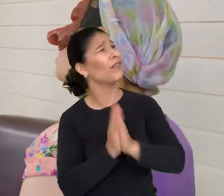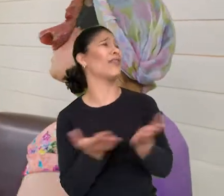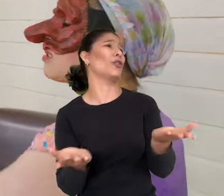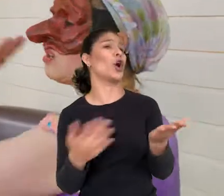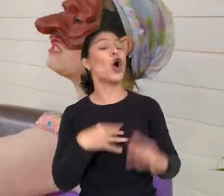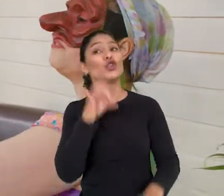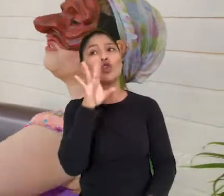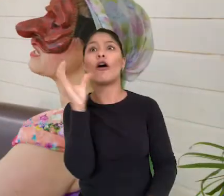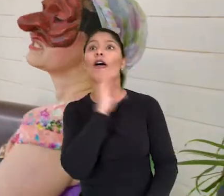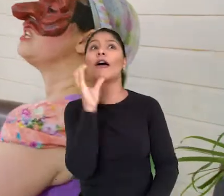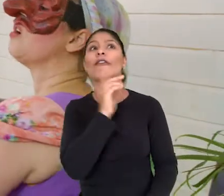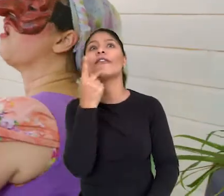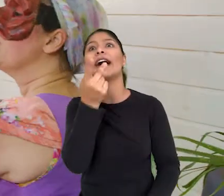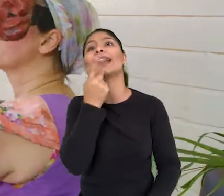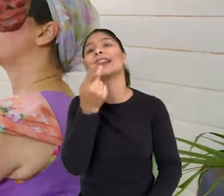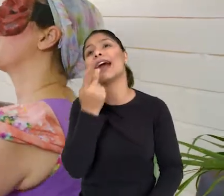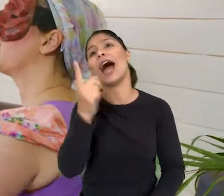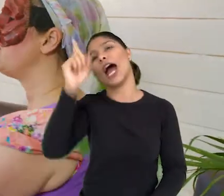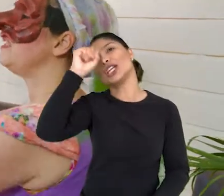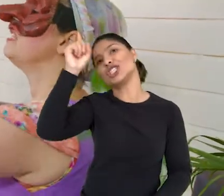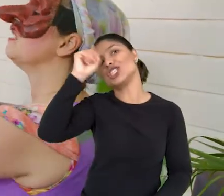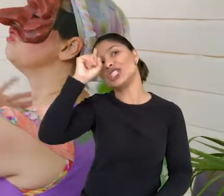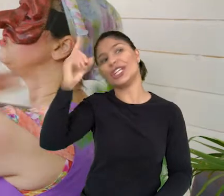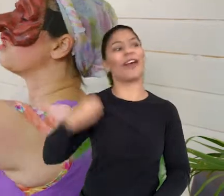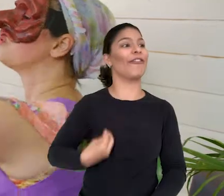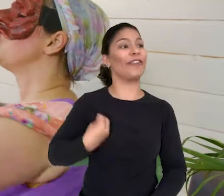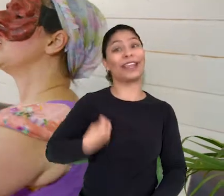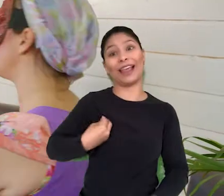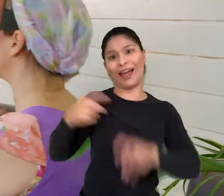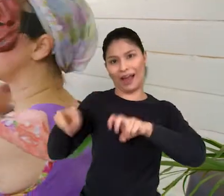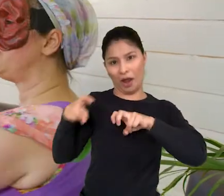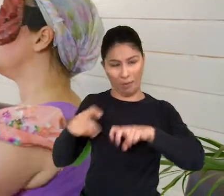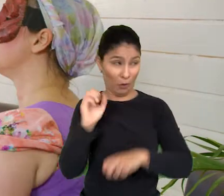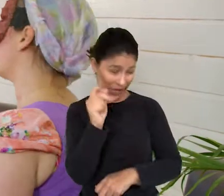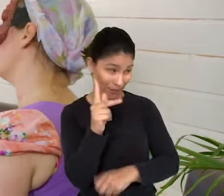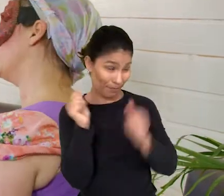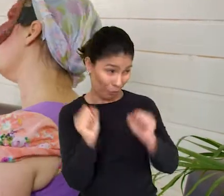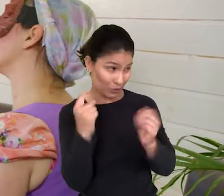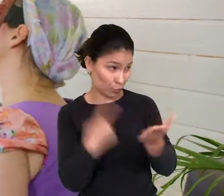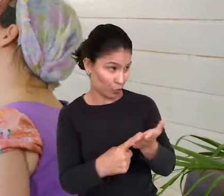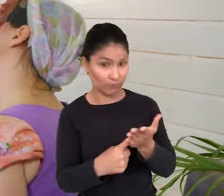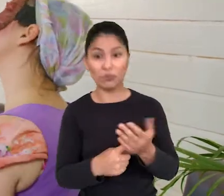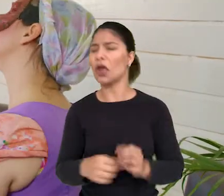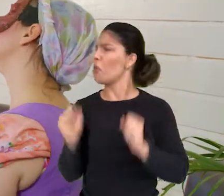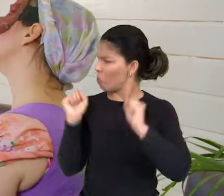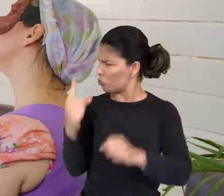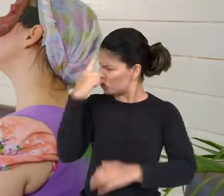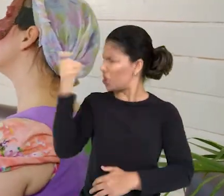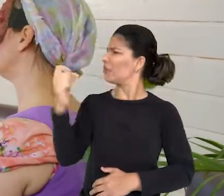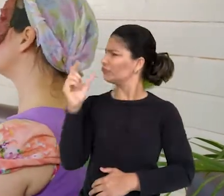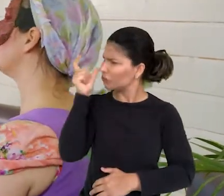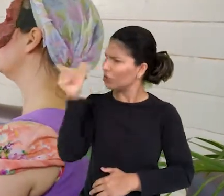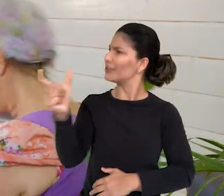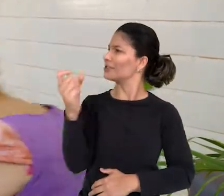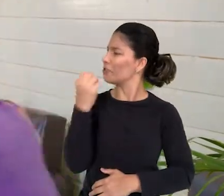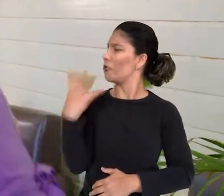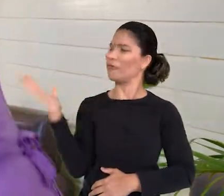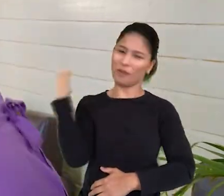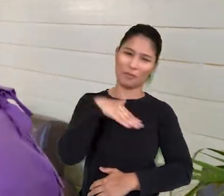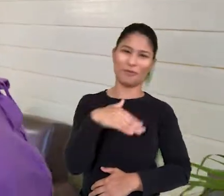Chesca, só se for assim, ó, pra falar da vida do nosso dia-a-dia, da vida do campo. Daí eu faço. Pode ser uma ideia interessante. Vamos lá,